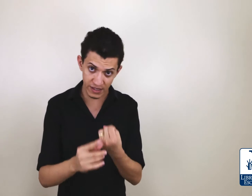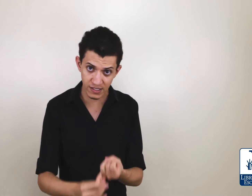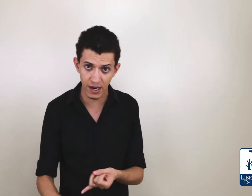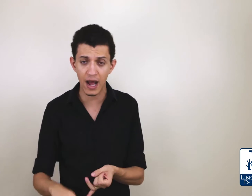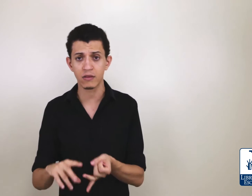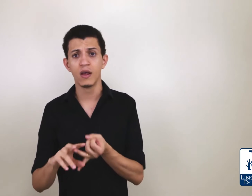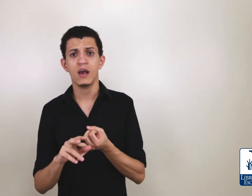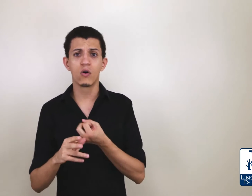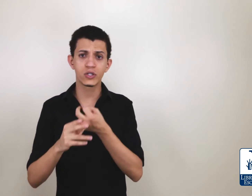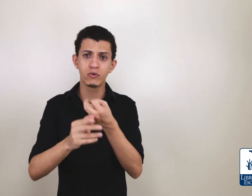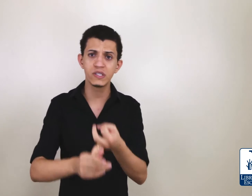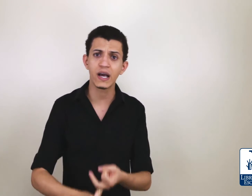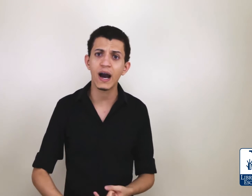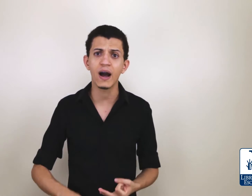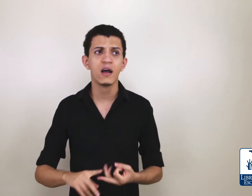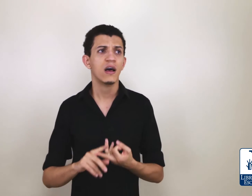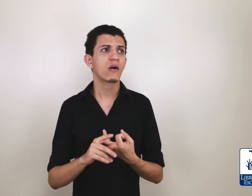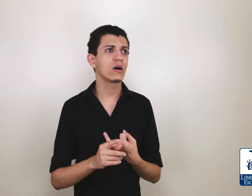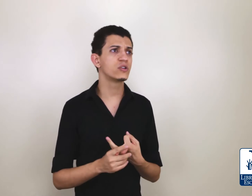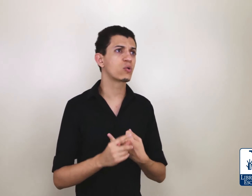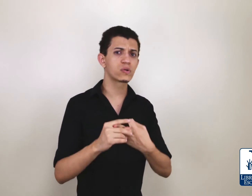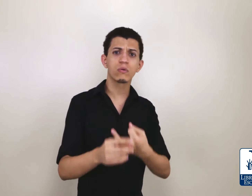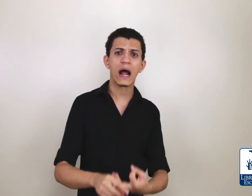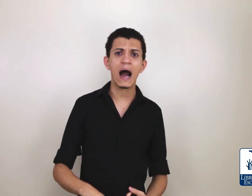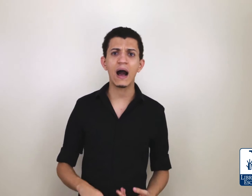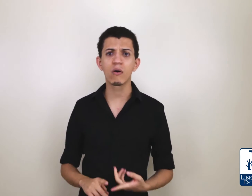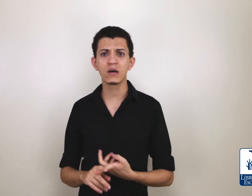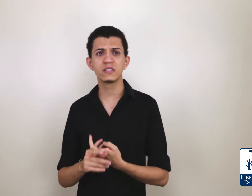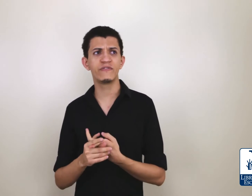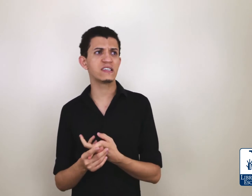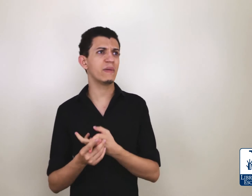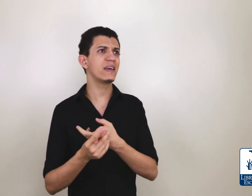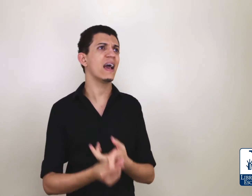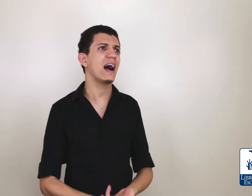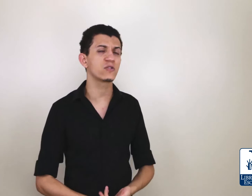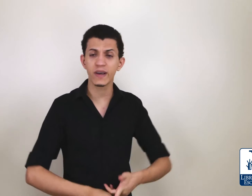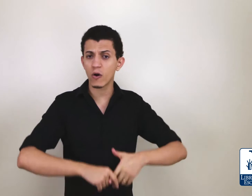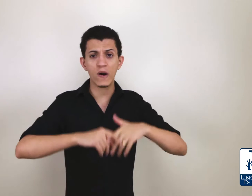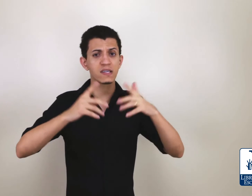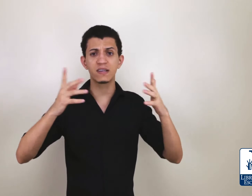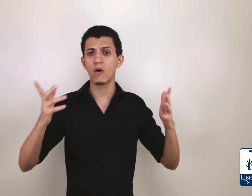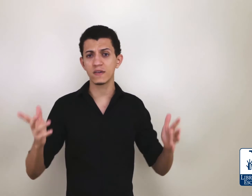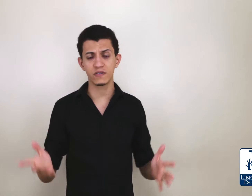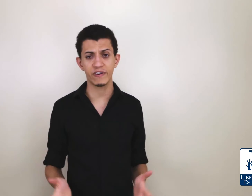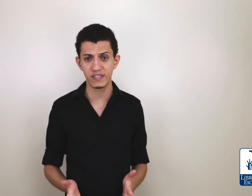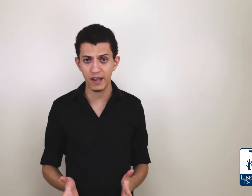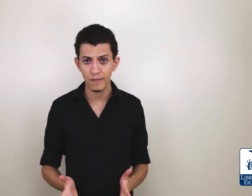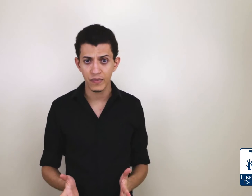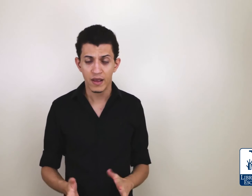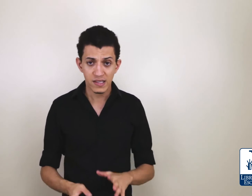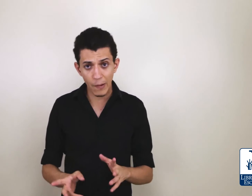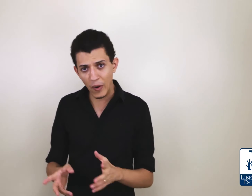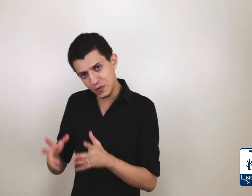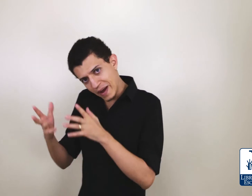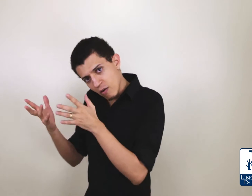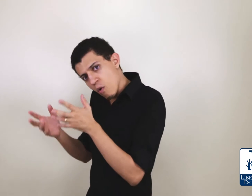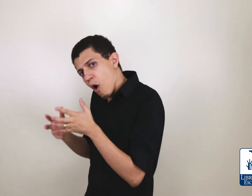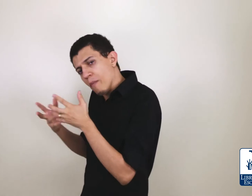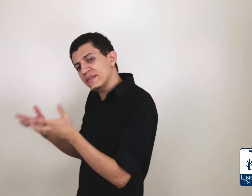artesanato? Gosta de cozinhar? Gosta de costurar? Gosta de fazer maquiagem? Qualquer coisa que você gosta de fazer. Você pode pegar um hobby